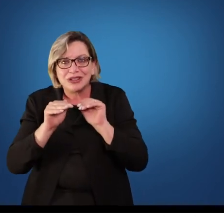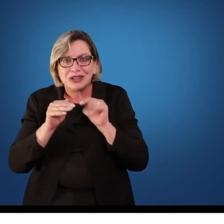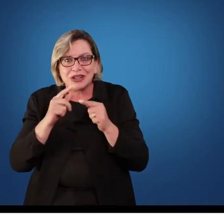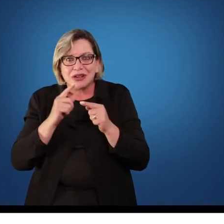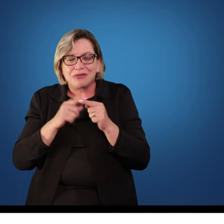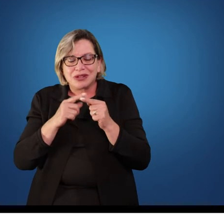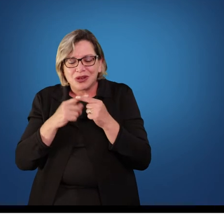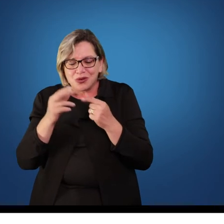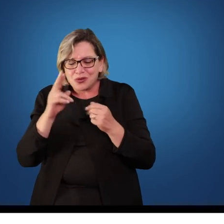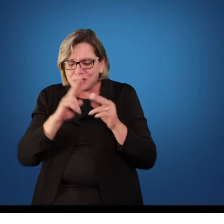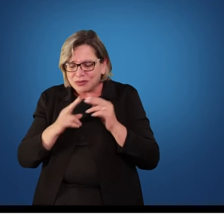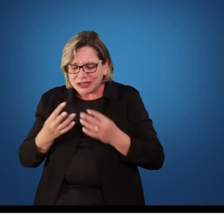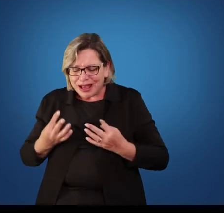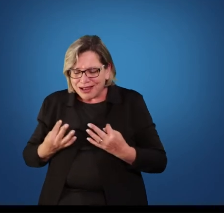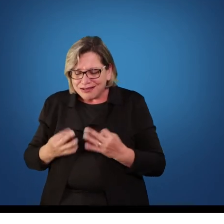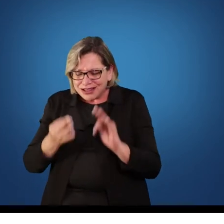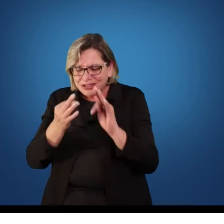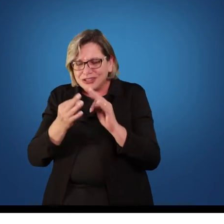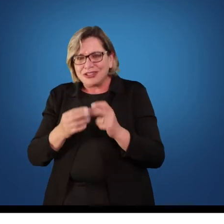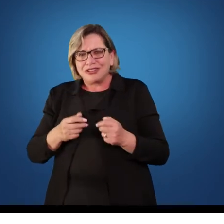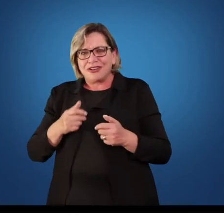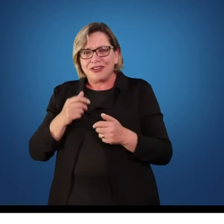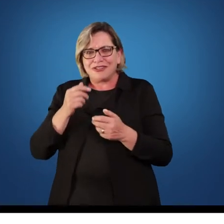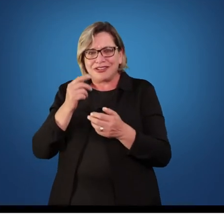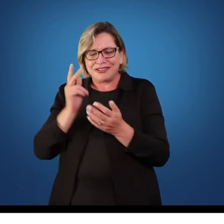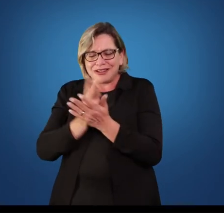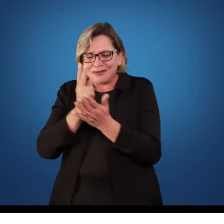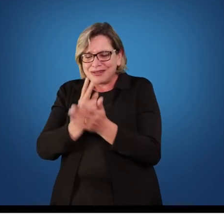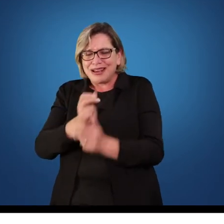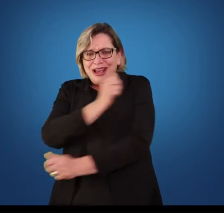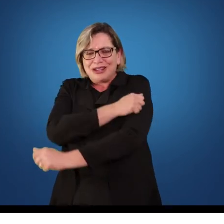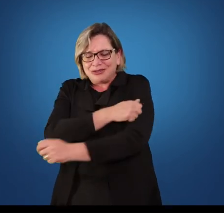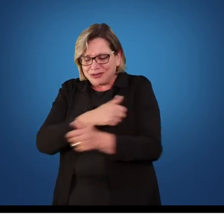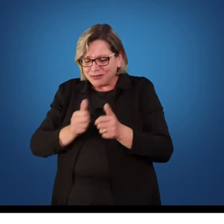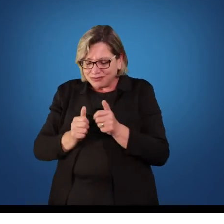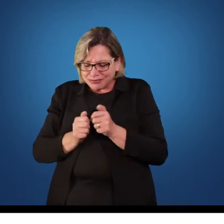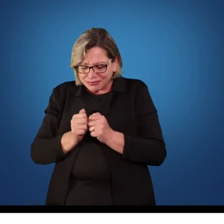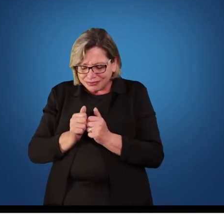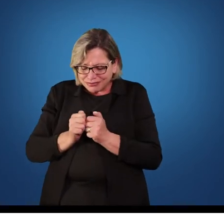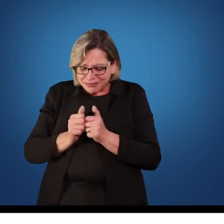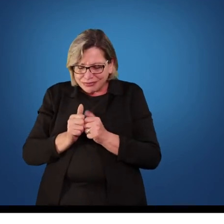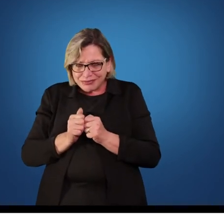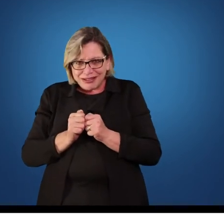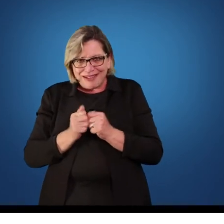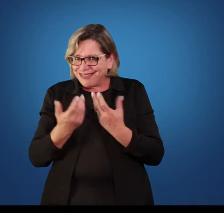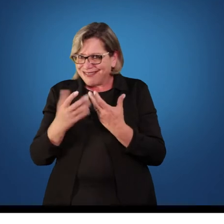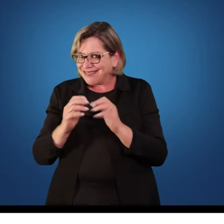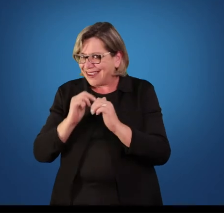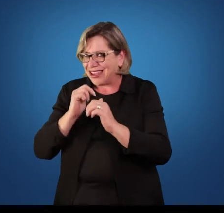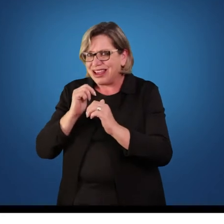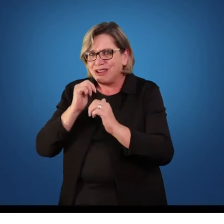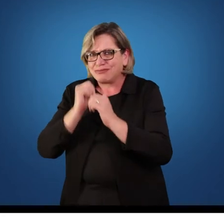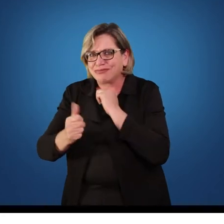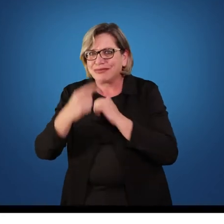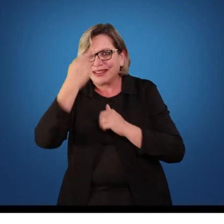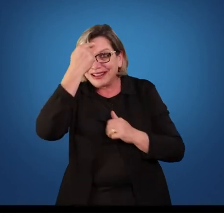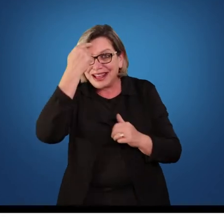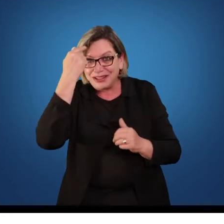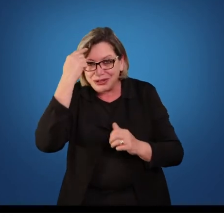tecnologias, que eles preferem ficar no celular, do que fazer uma aula de corrida. Eles não querem correr 10 minutos, se eles podem ficar 10 minutos